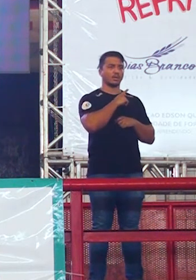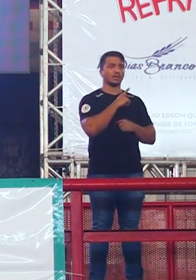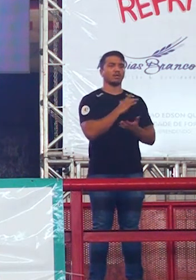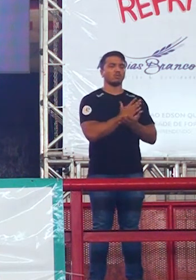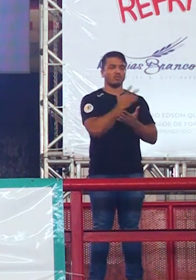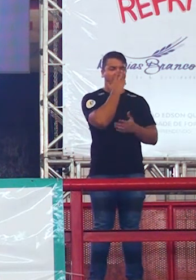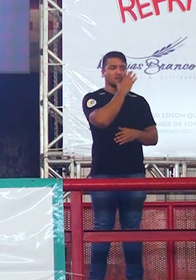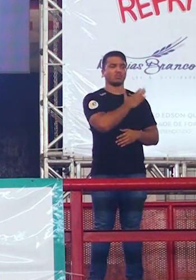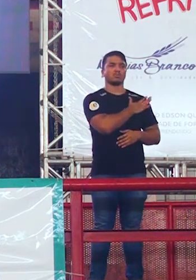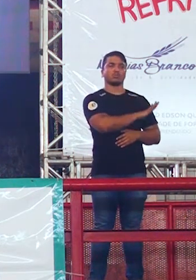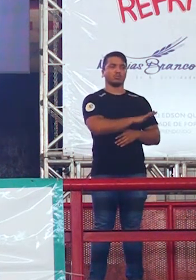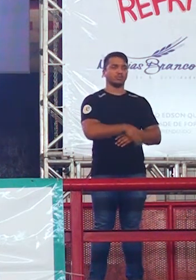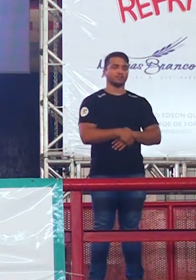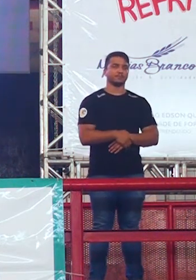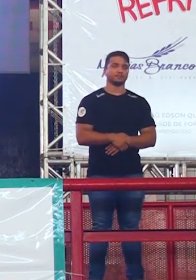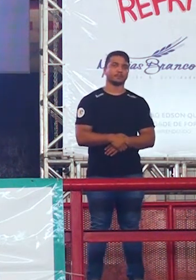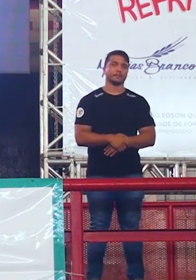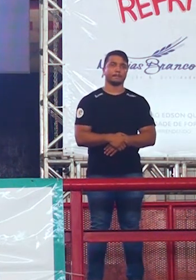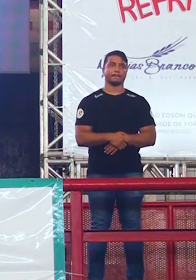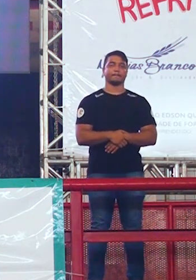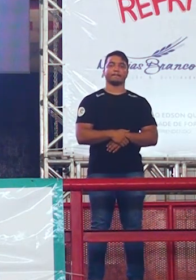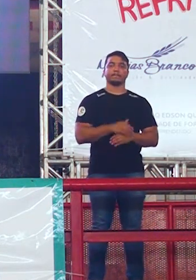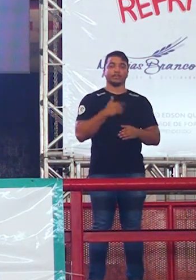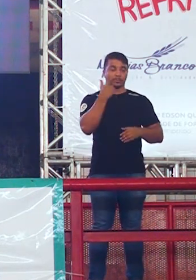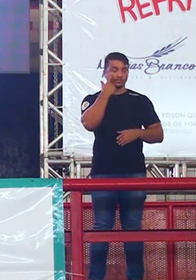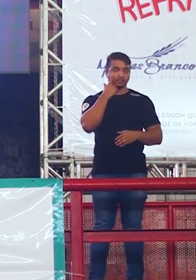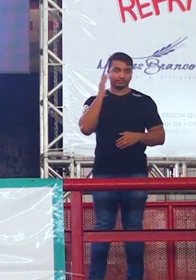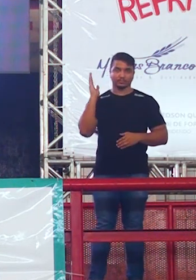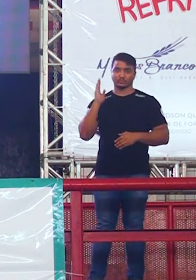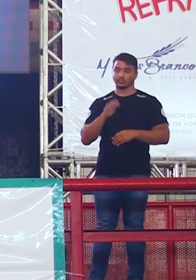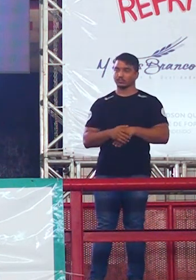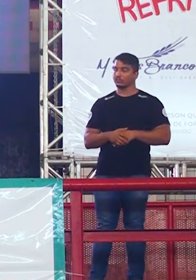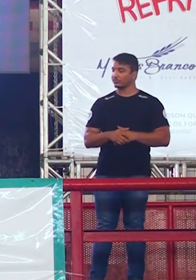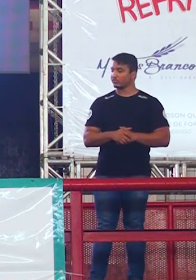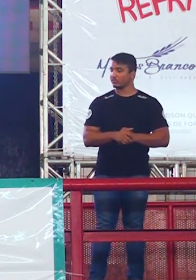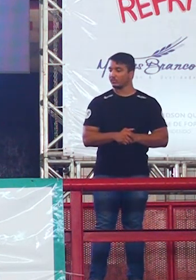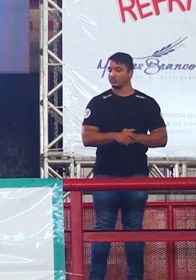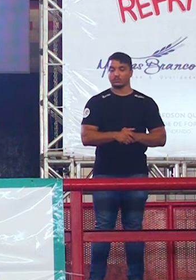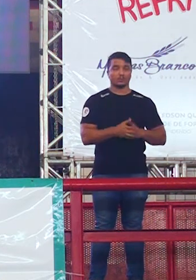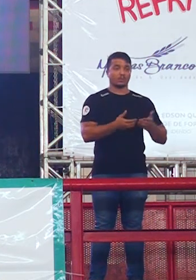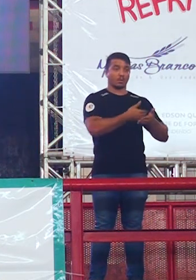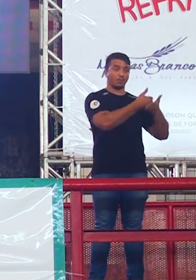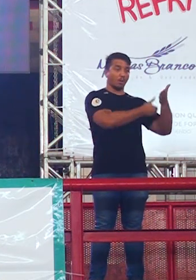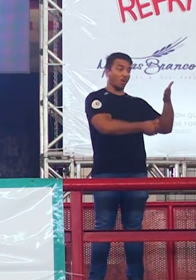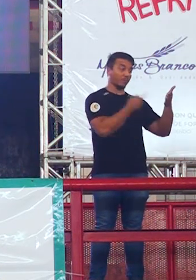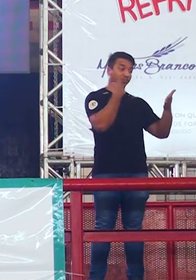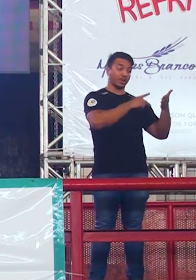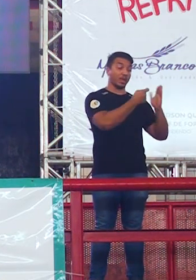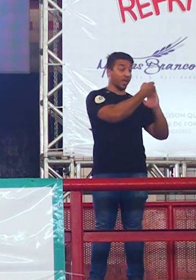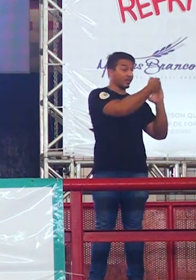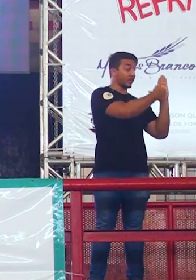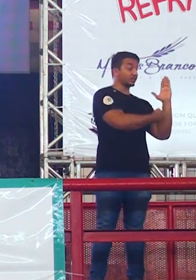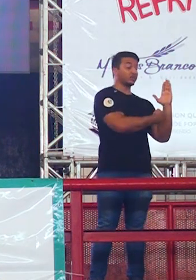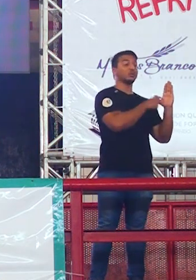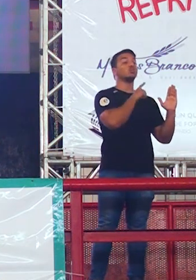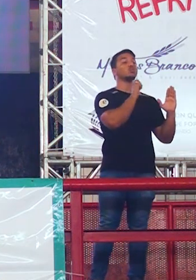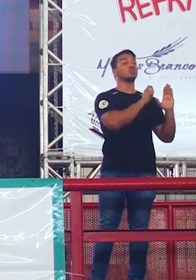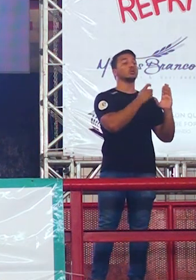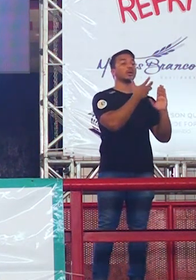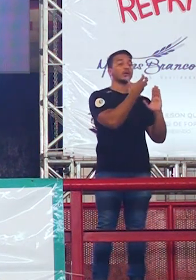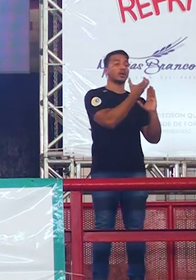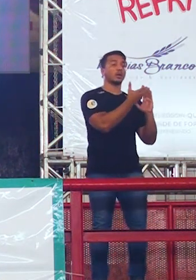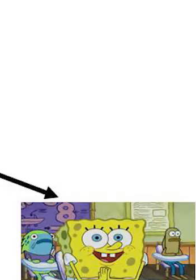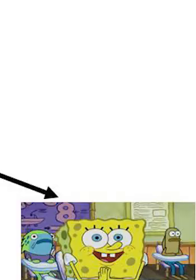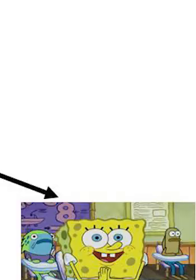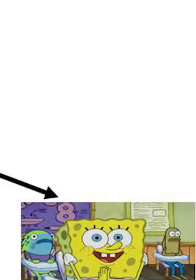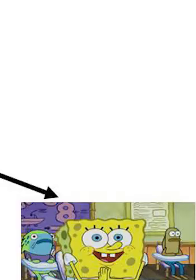Então, continuemos. Olha o slide aí. A prova de redação exigirá de você a produção de um